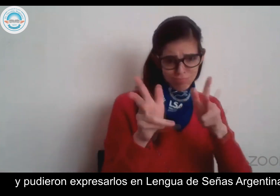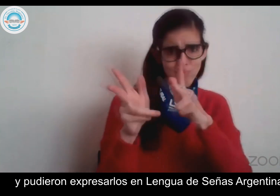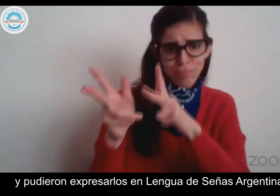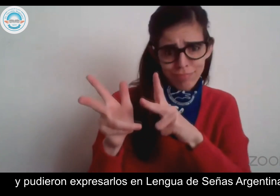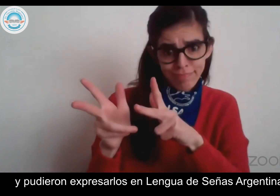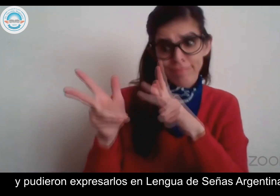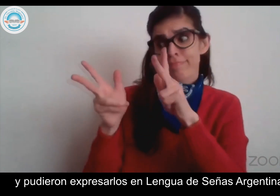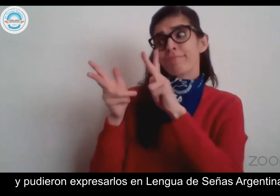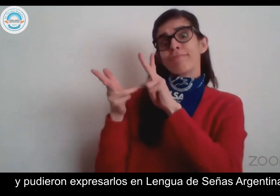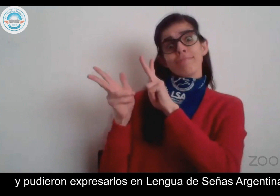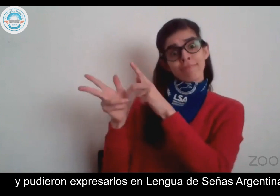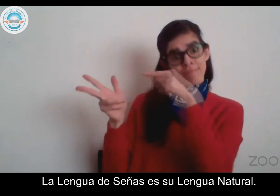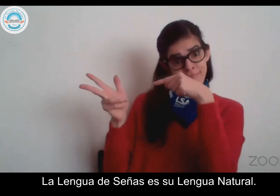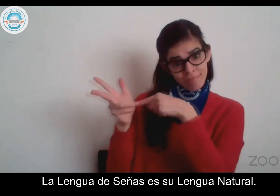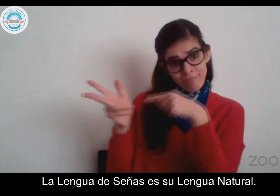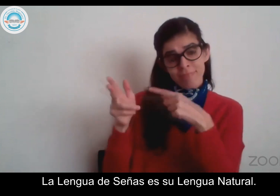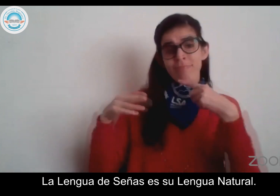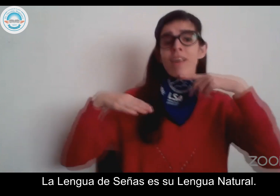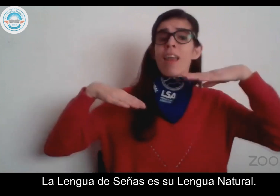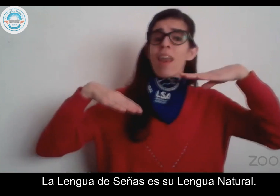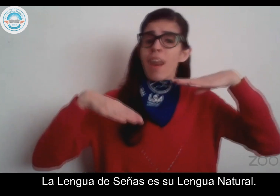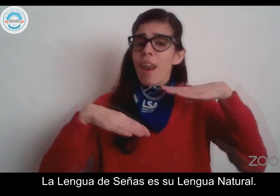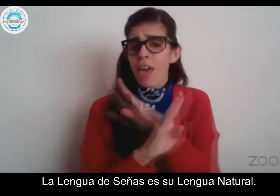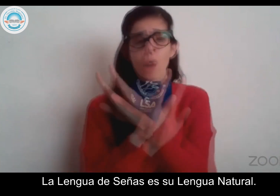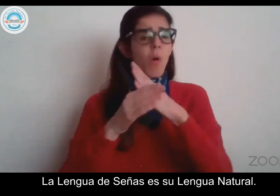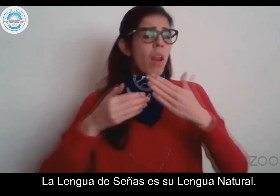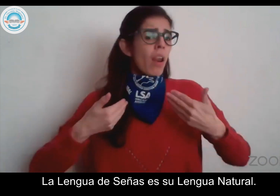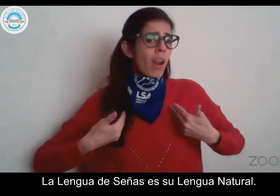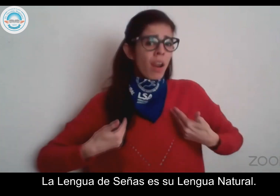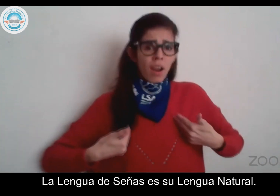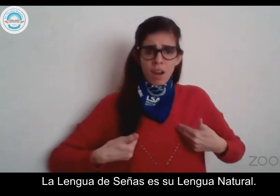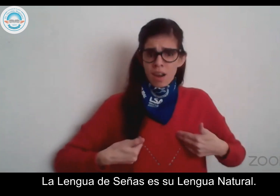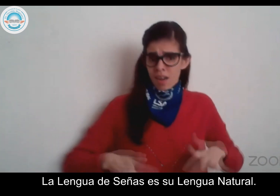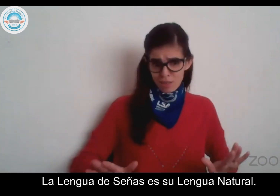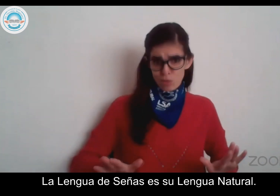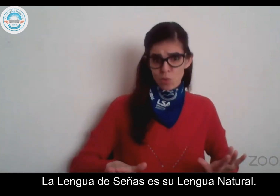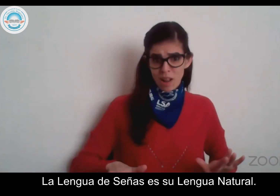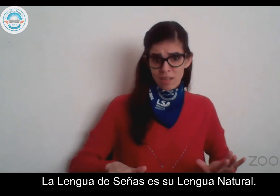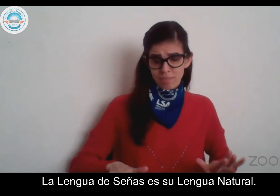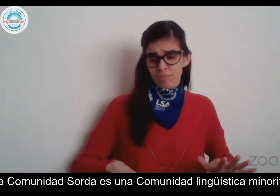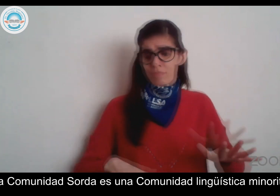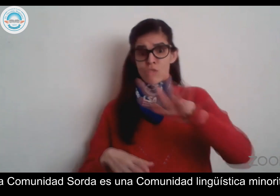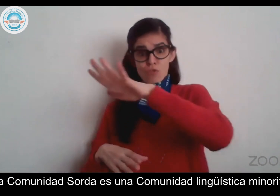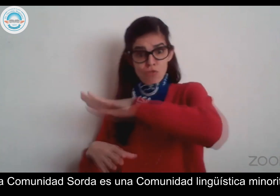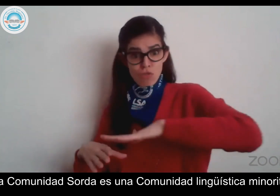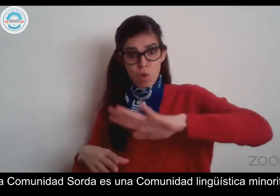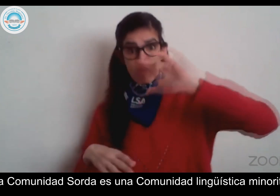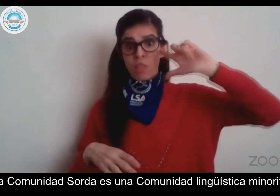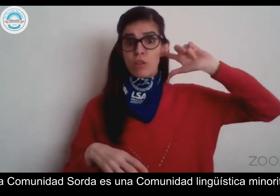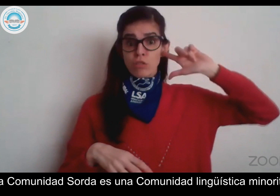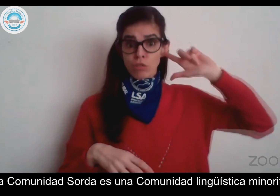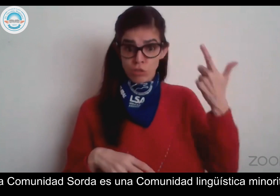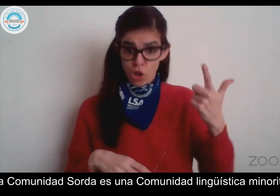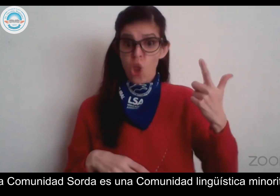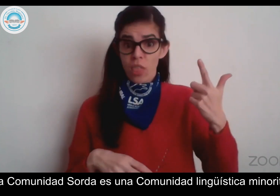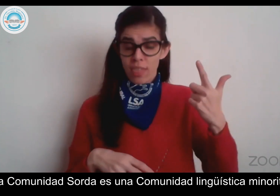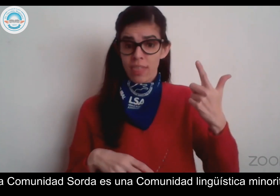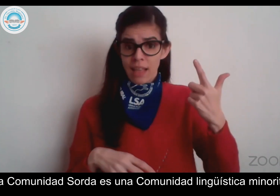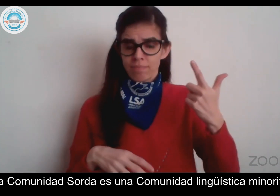señas argentina. La lengua de señas es su lengua natural, pero es su natural. La comunidad sorda es una